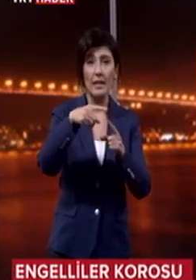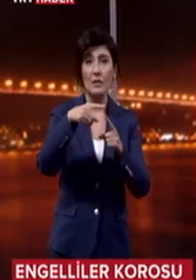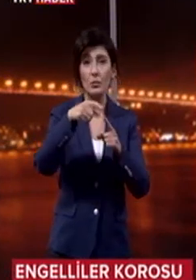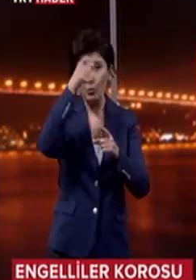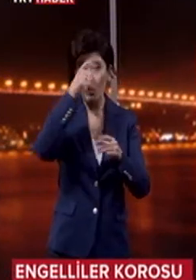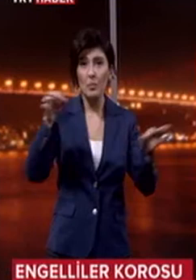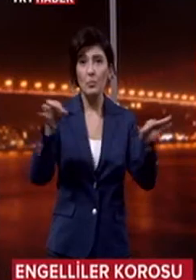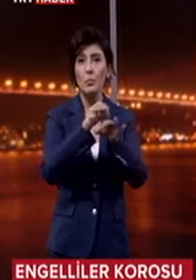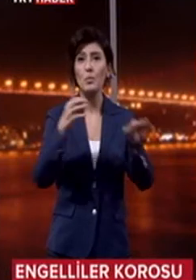kurdu.